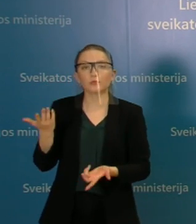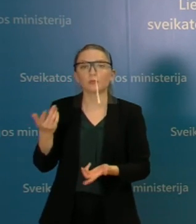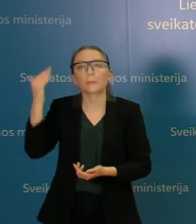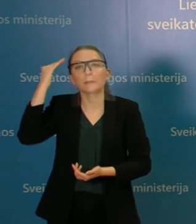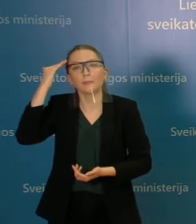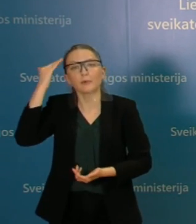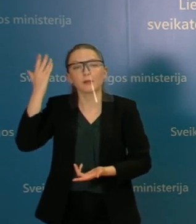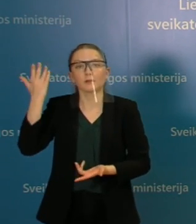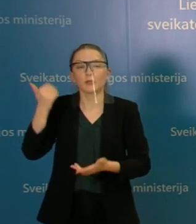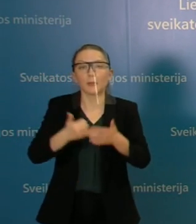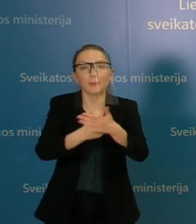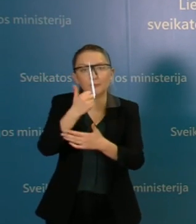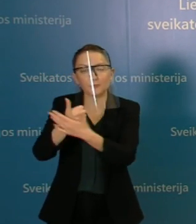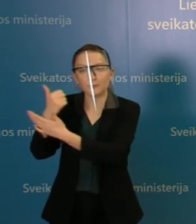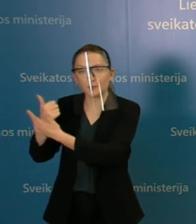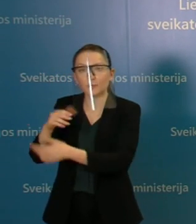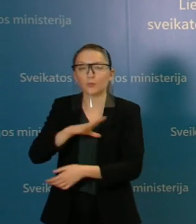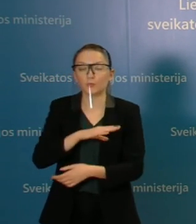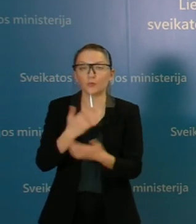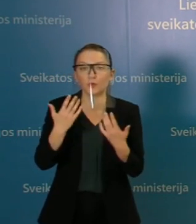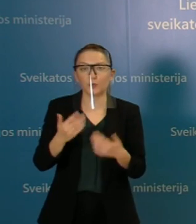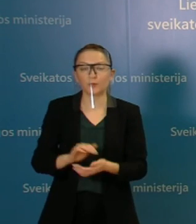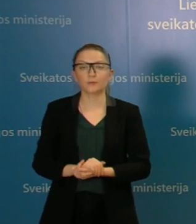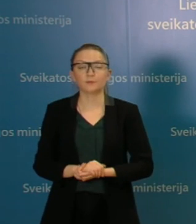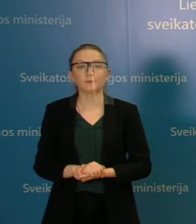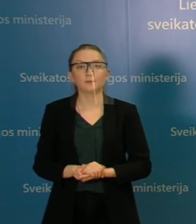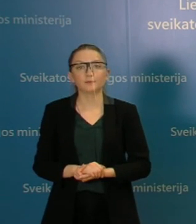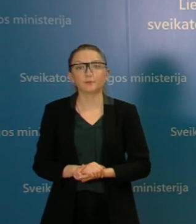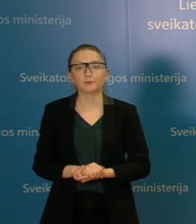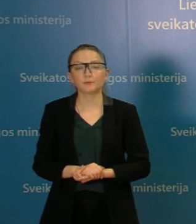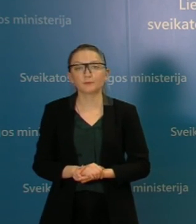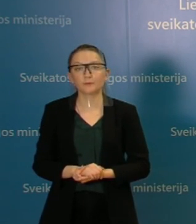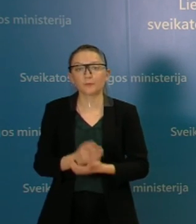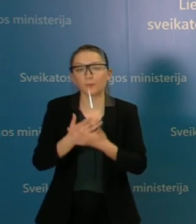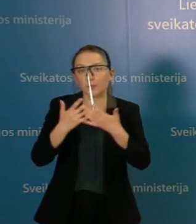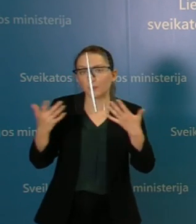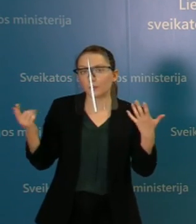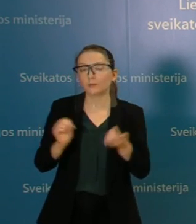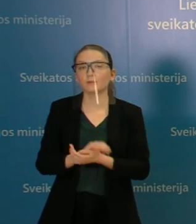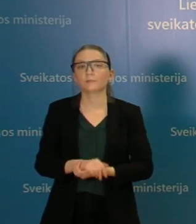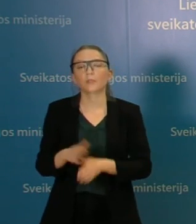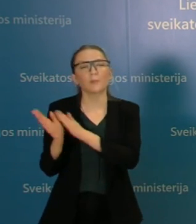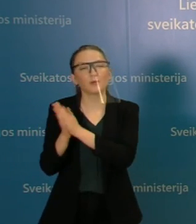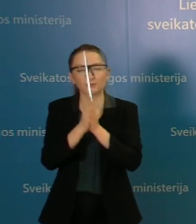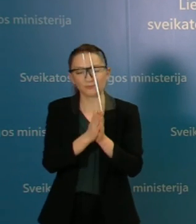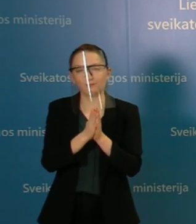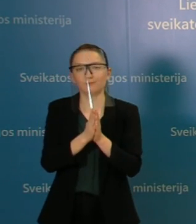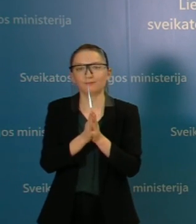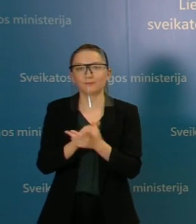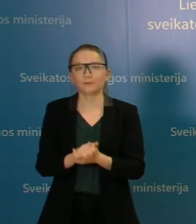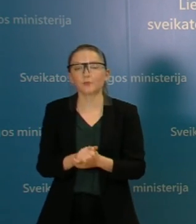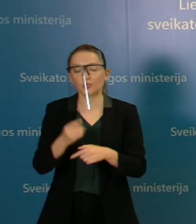prisimindavom ir pagerbdavom artimuosius, mirusius artimuosius. Tai prašymas būtų